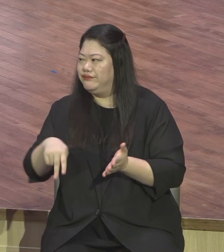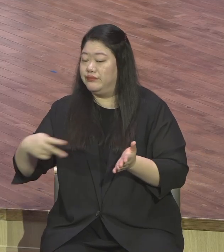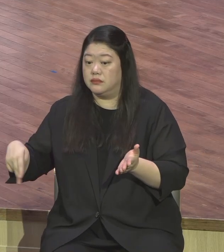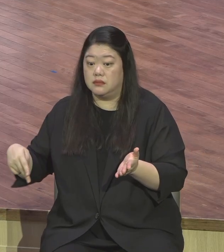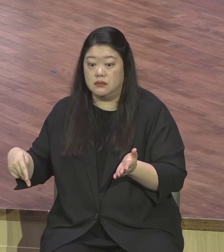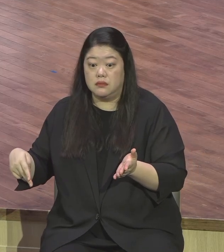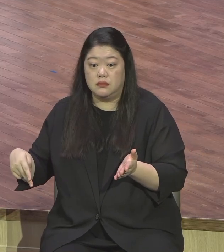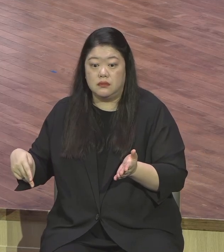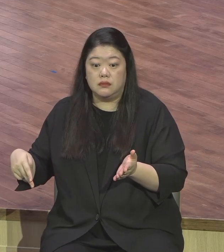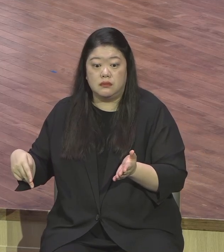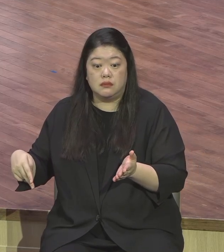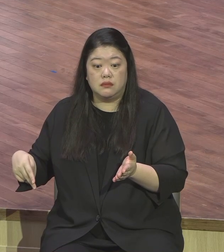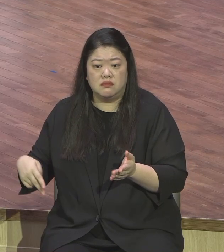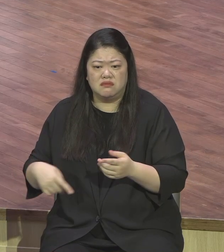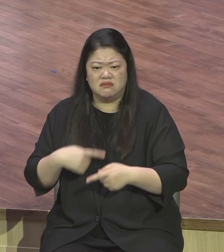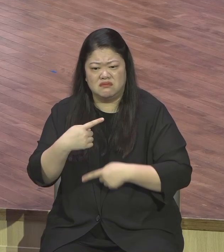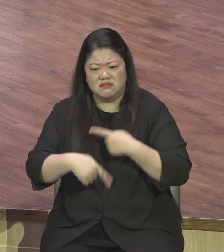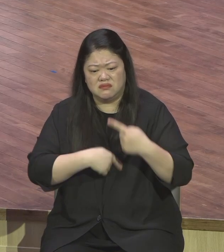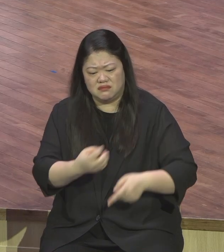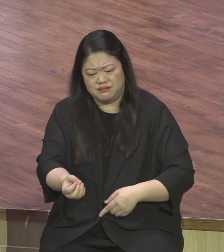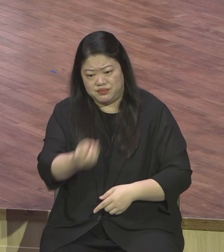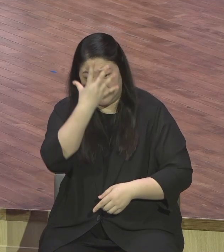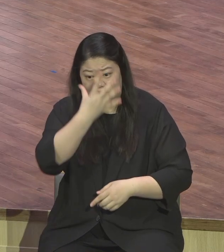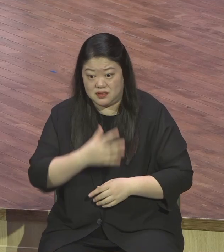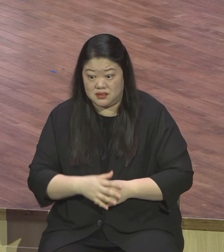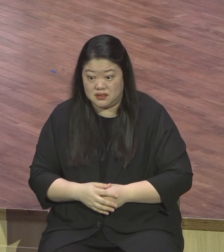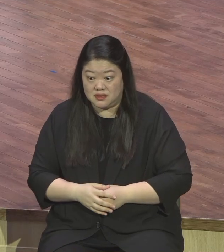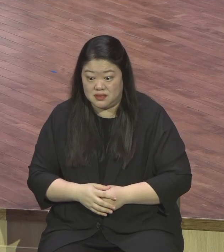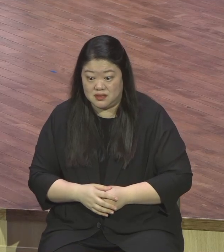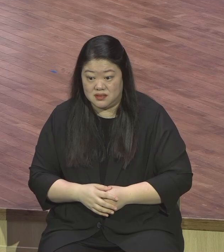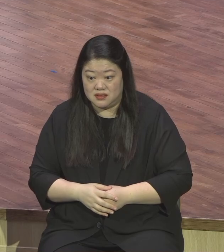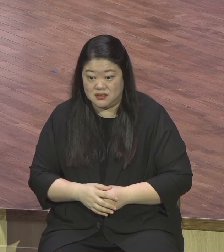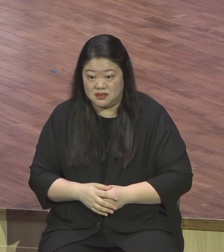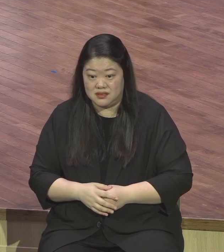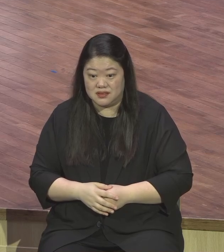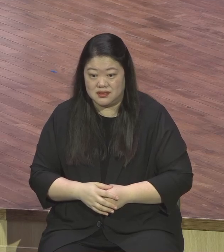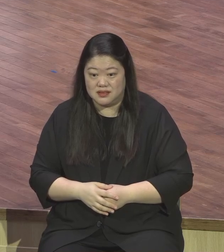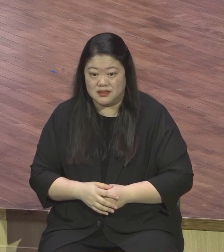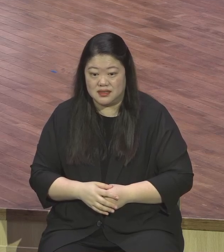똑같은 거예요 진단 금방 나올 수 있어요 영적 상태 진단이라는 것이